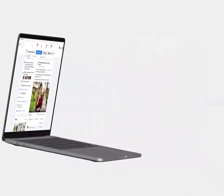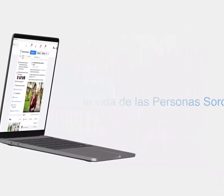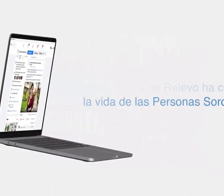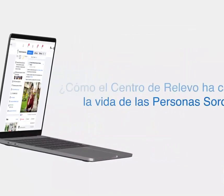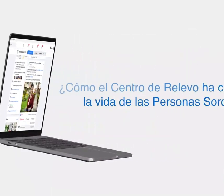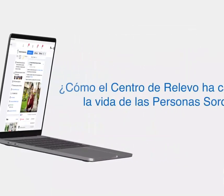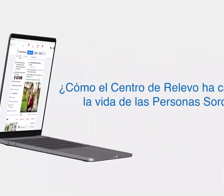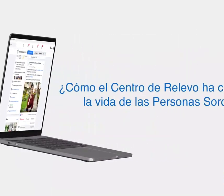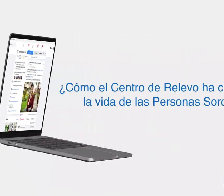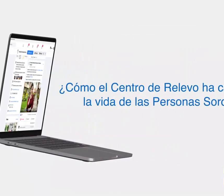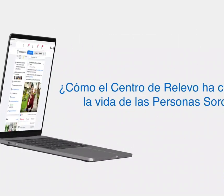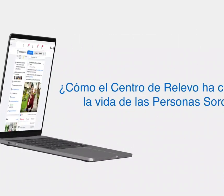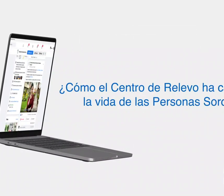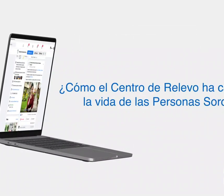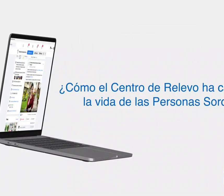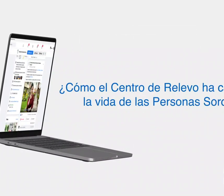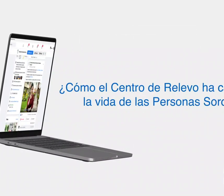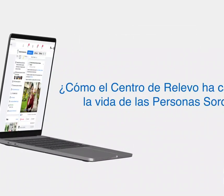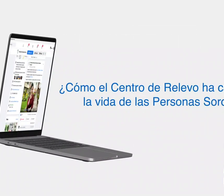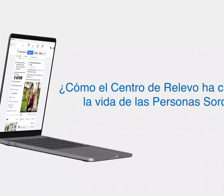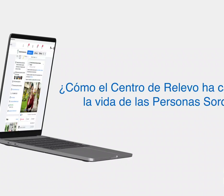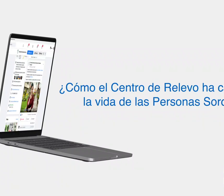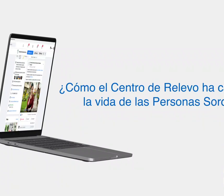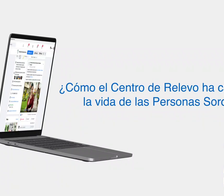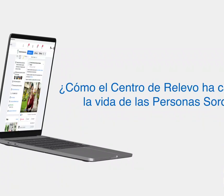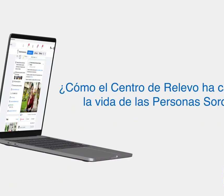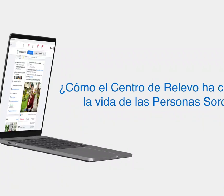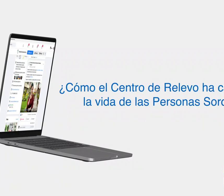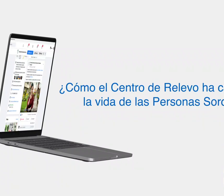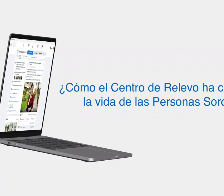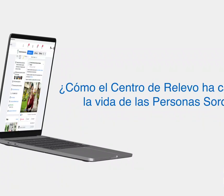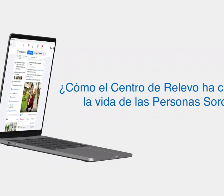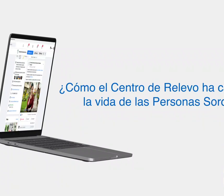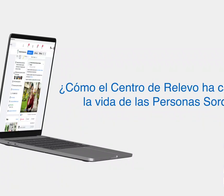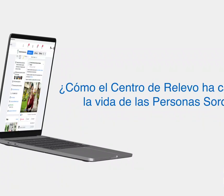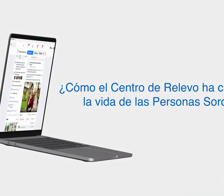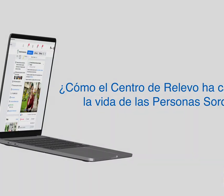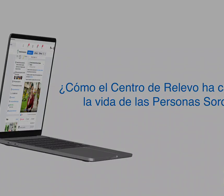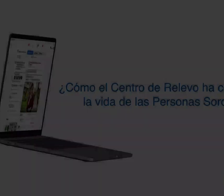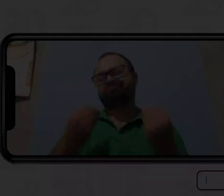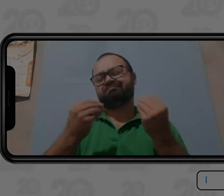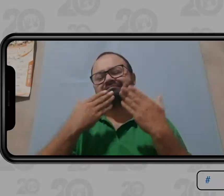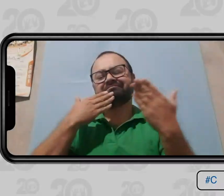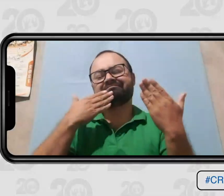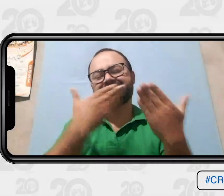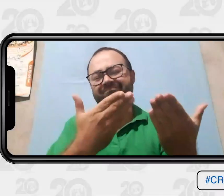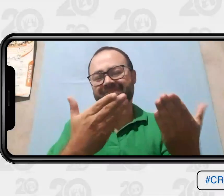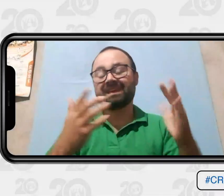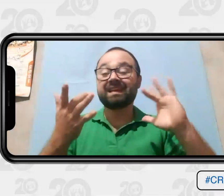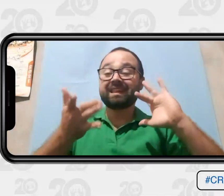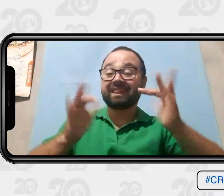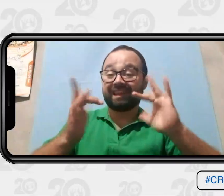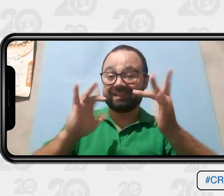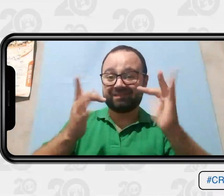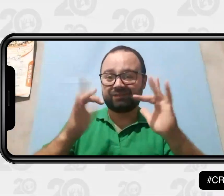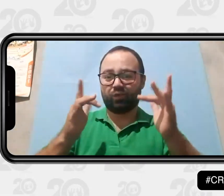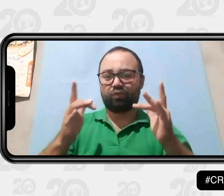¿Cómo el Centro de Relevo ha cambiado la vida de las personas sordas? Muchísimas gracias Centro de Relevo.